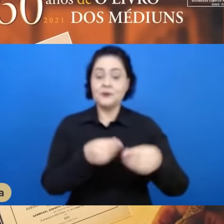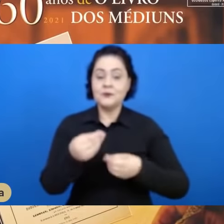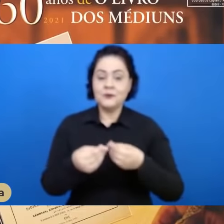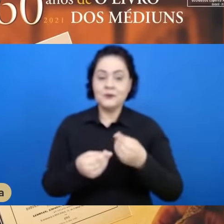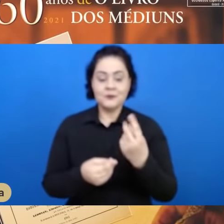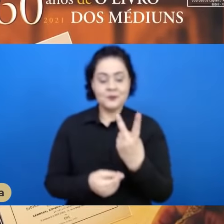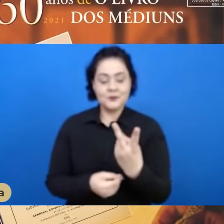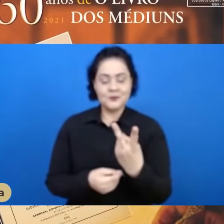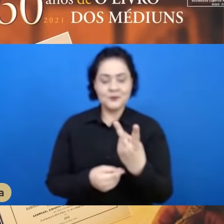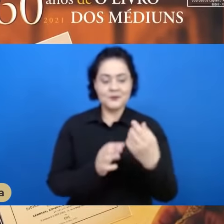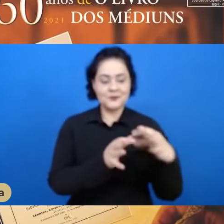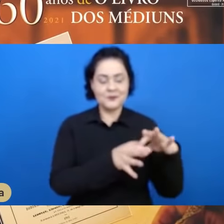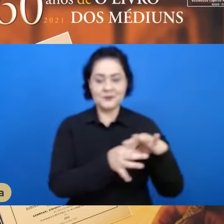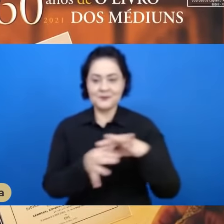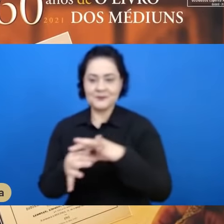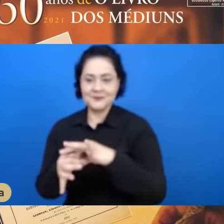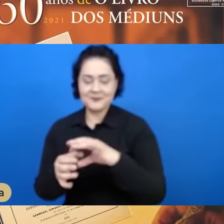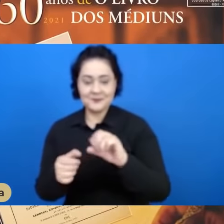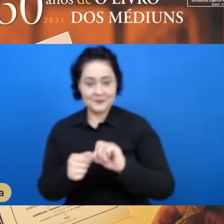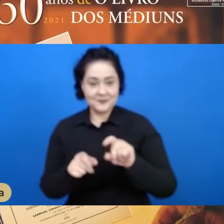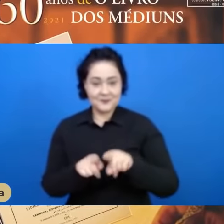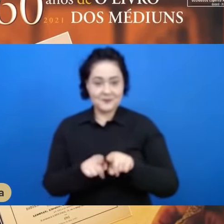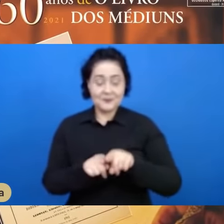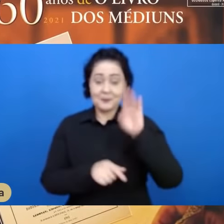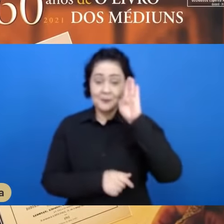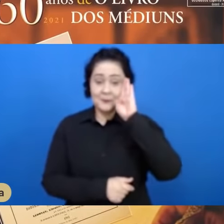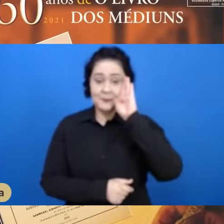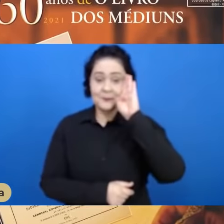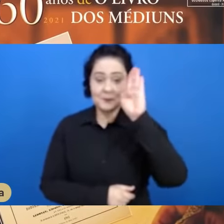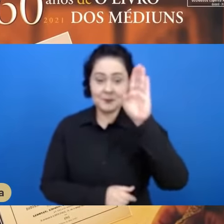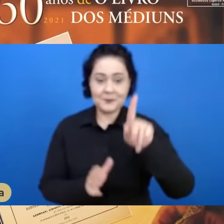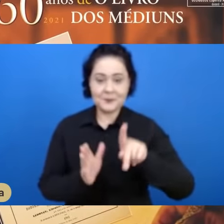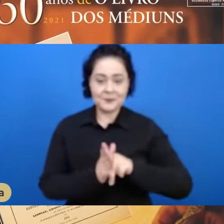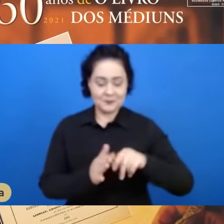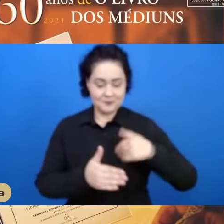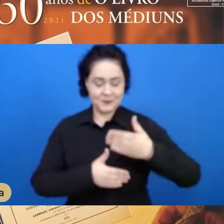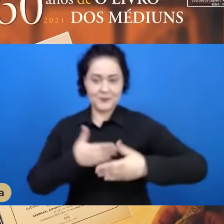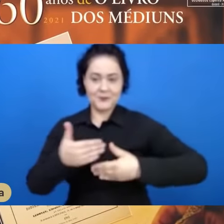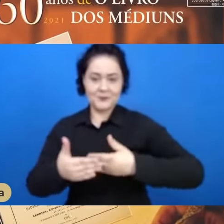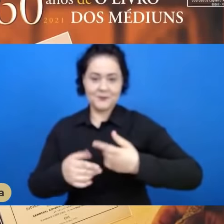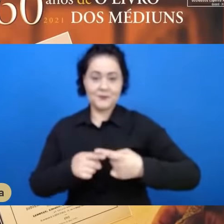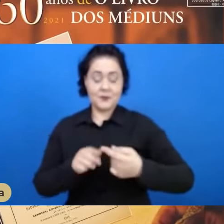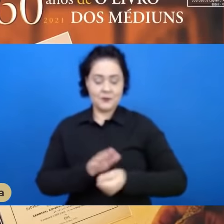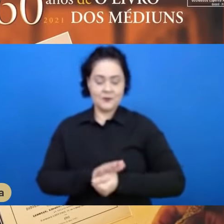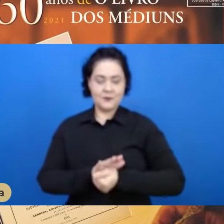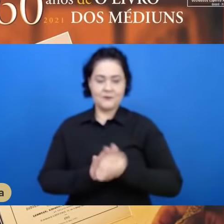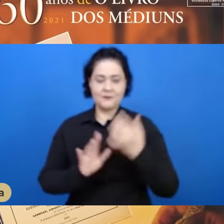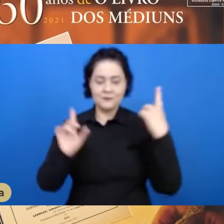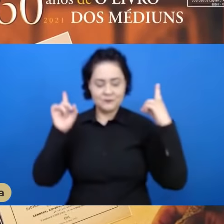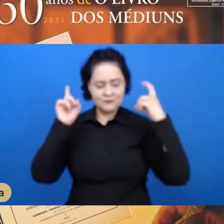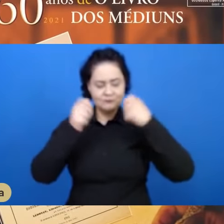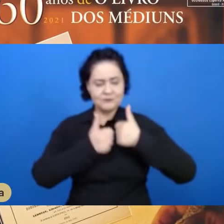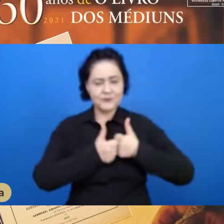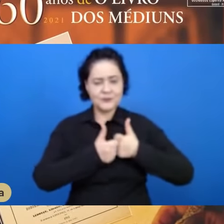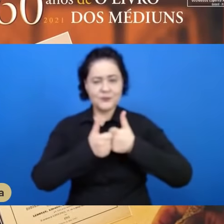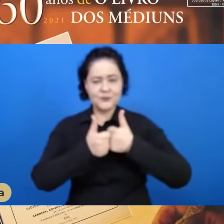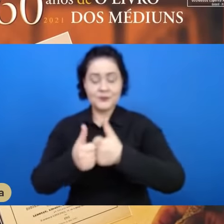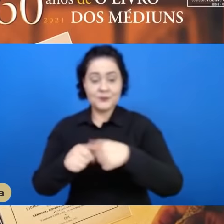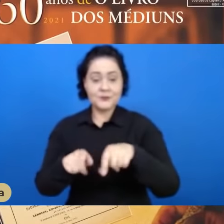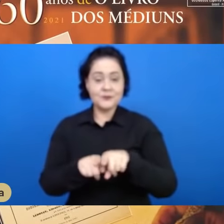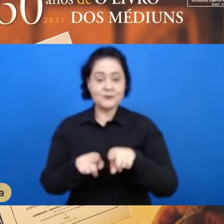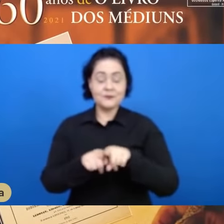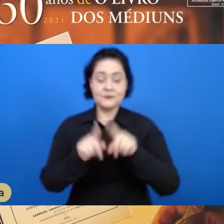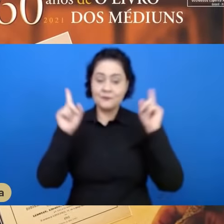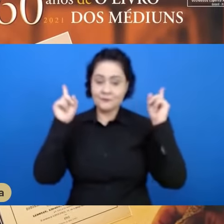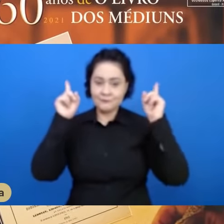aspectos, que são as principais pedras de tropeço do médium, tanto as dificuldades das perseguições, como também as